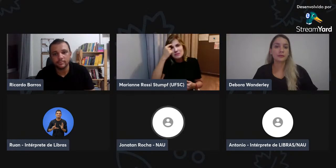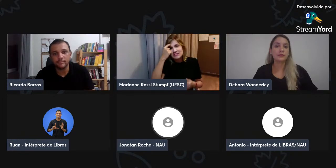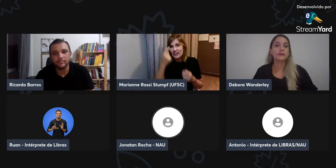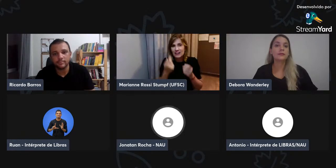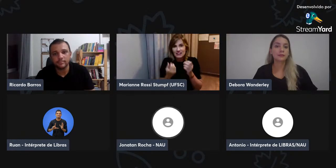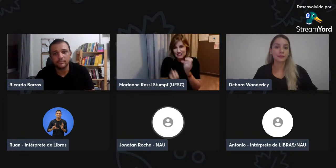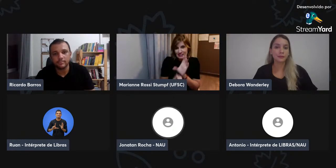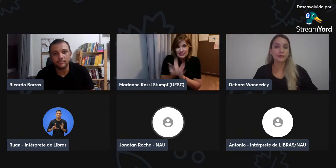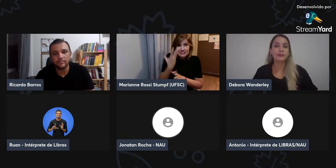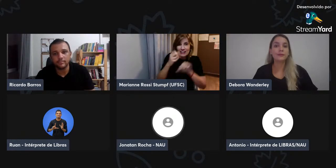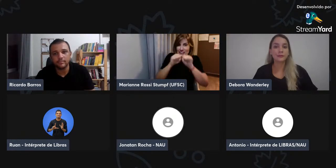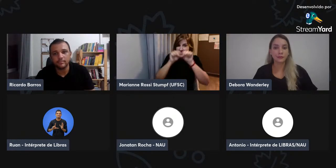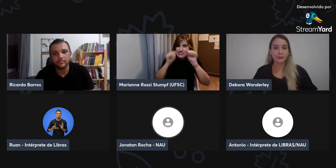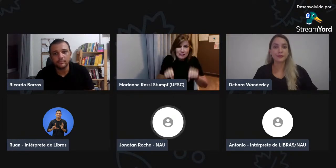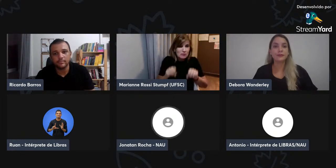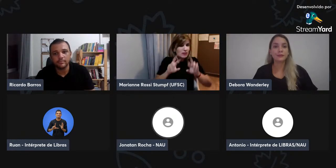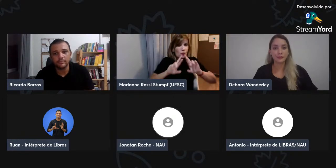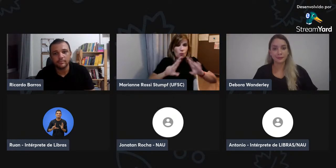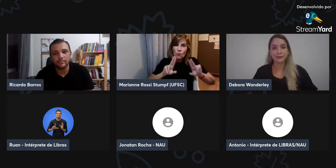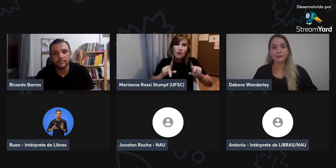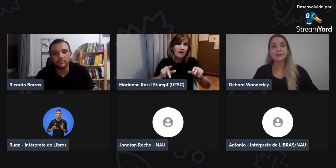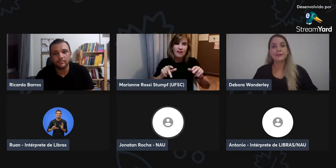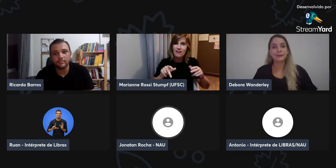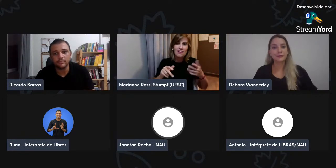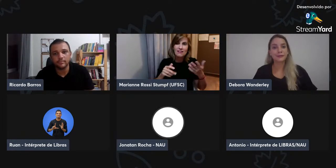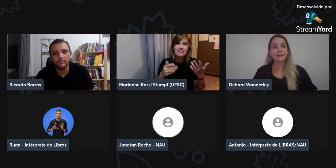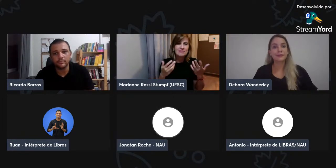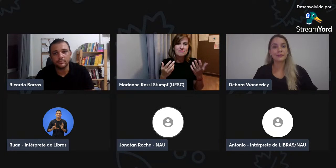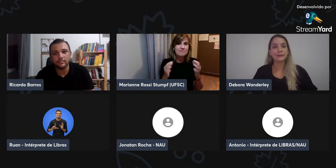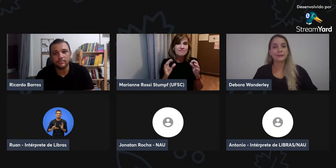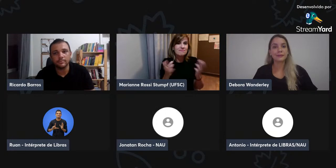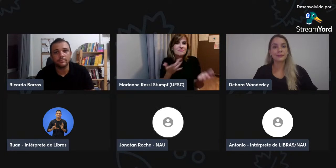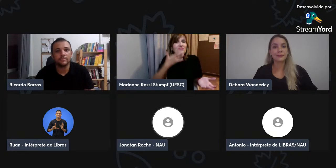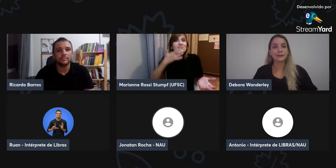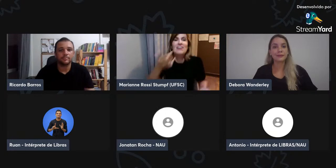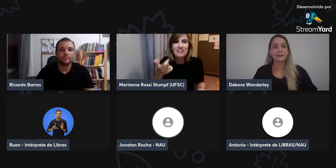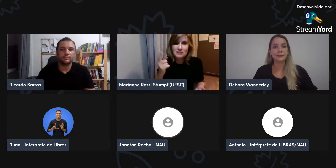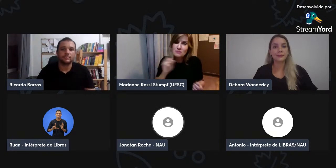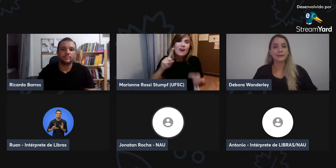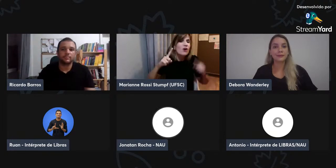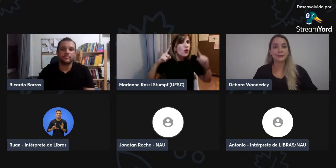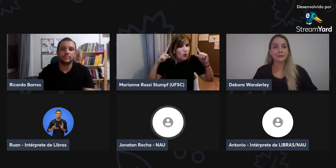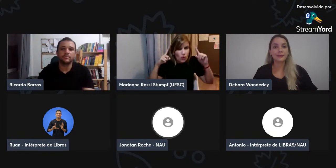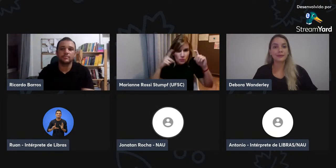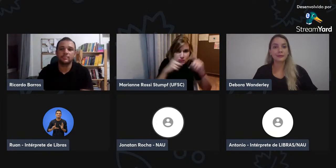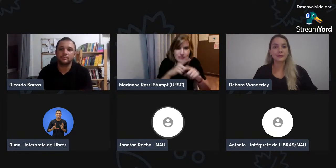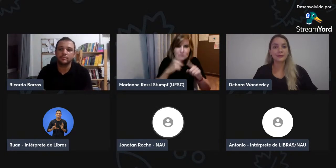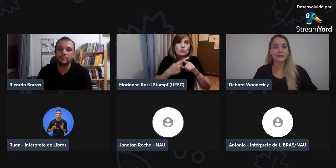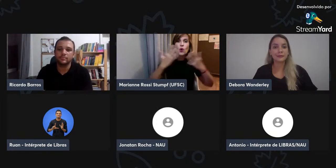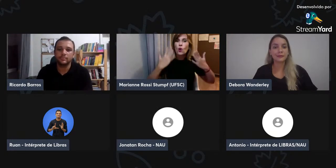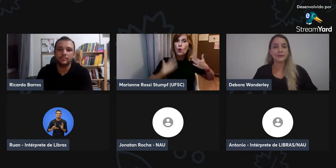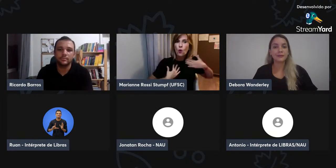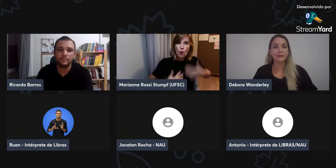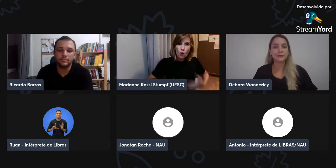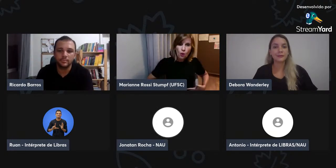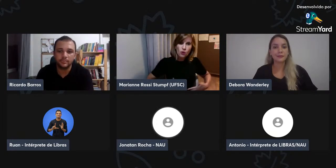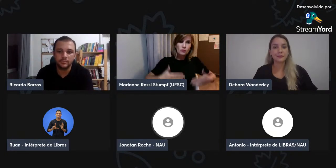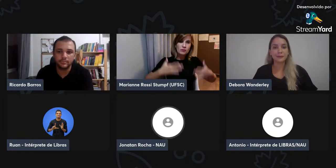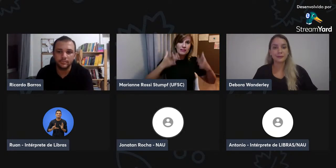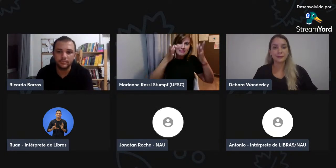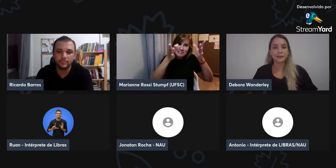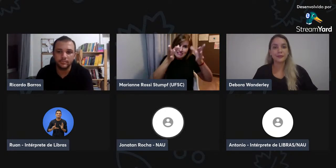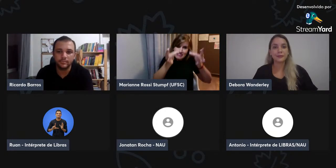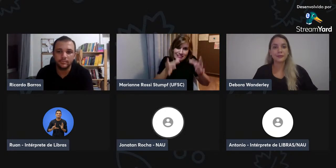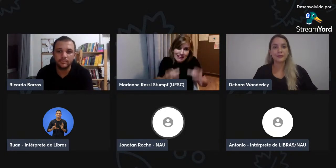uso simples, Então, é discutível, mas o surgimento de sistemas diferentes, né? É